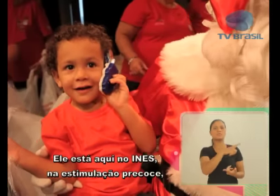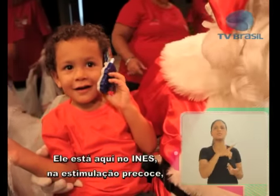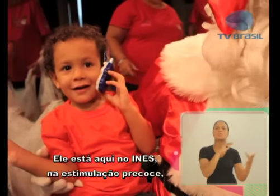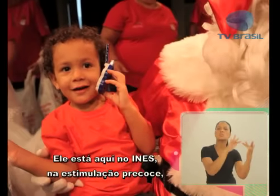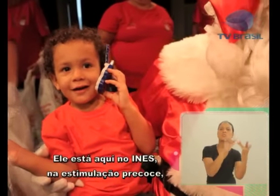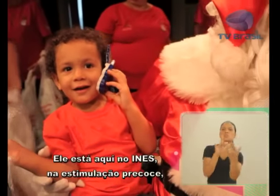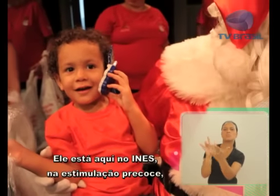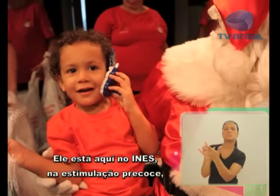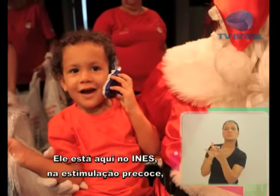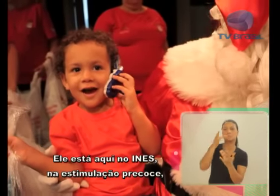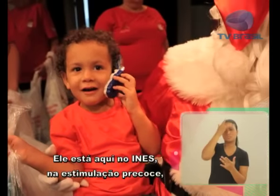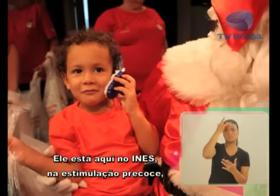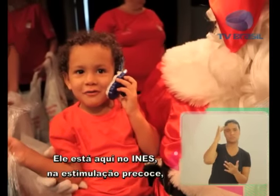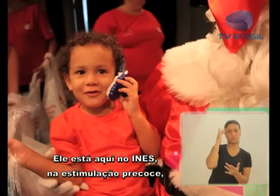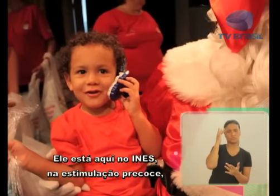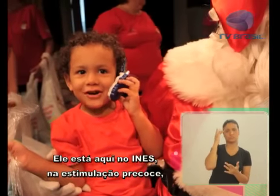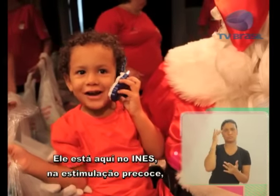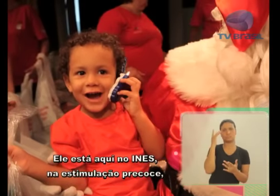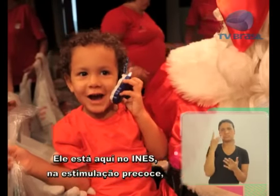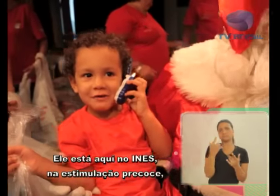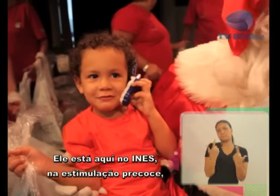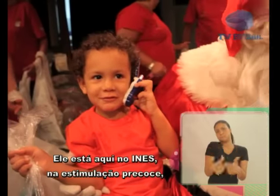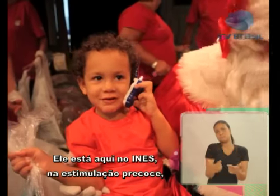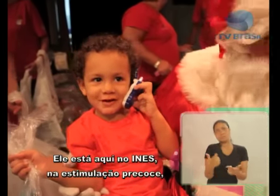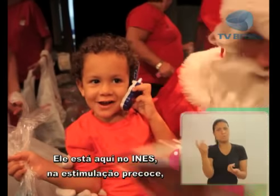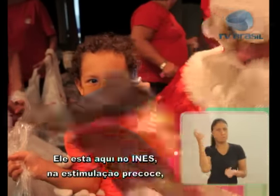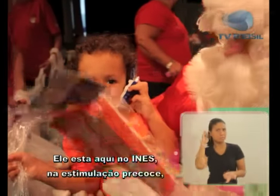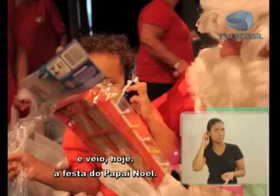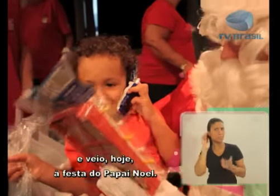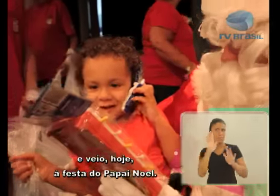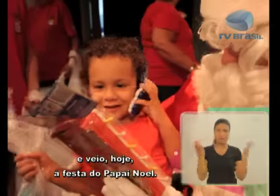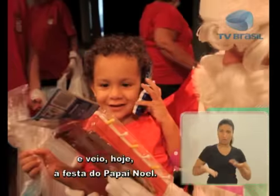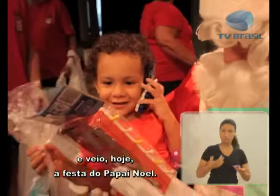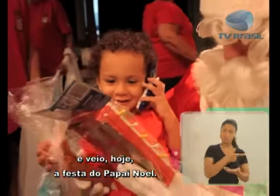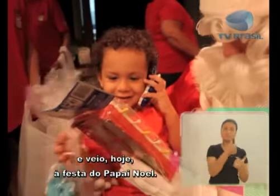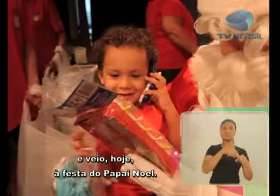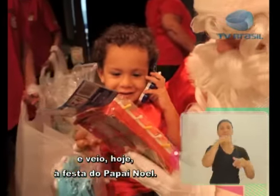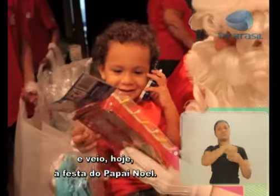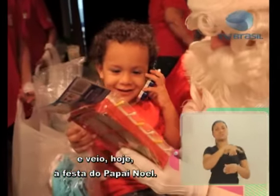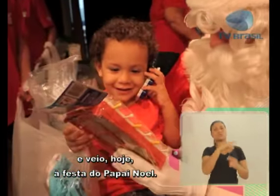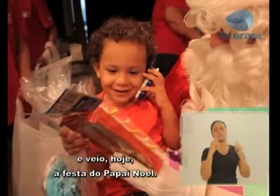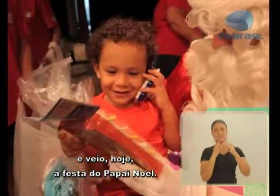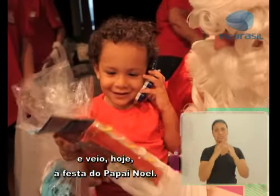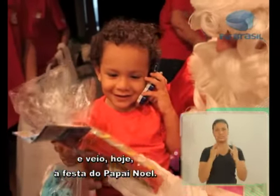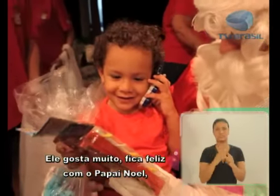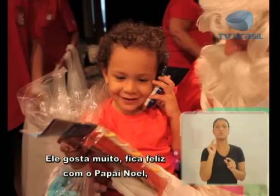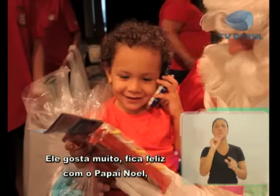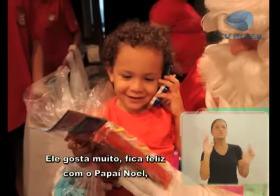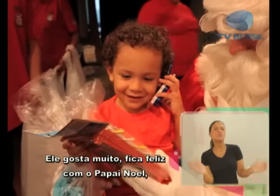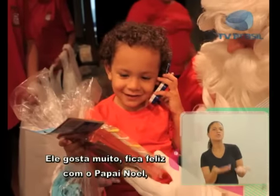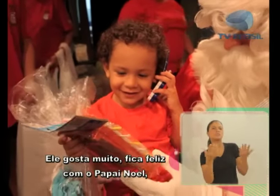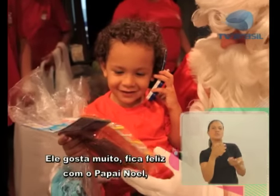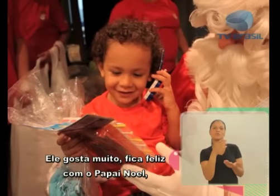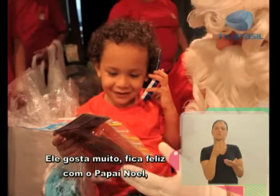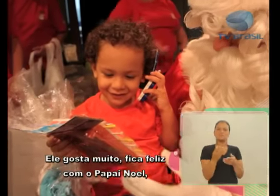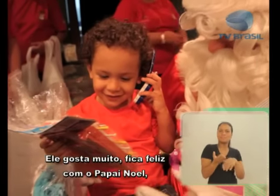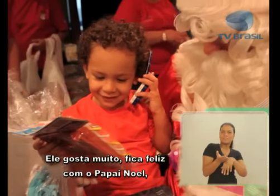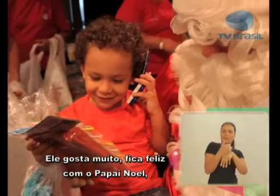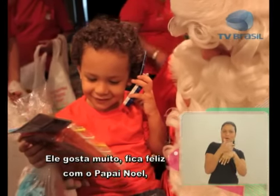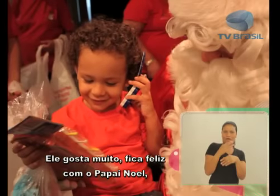Atualmente, ele está aqui no INIS, na estimulação precoce. E veio hoje, né, na festa do Papai Noel. Ele gosta muito, ele fica muito feliz com o Papai